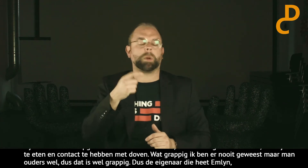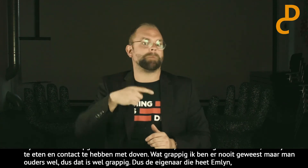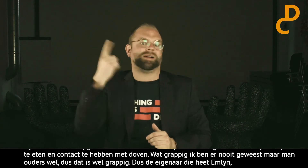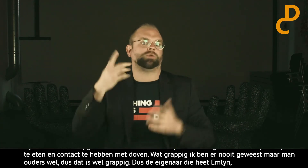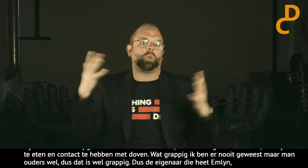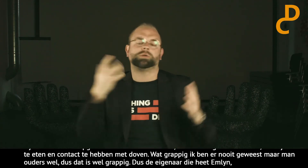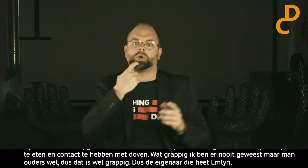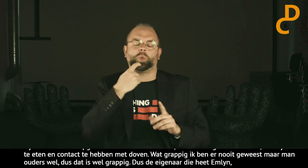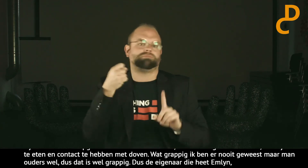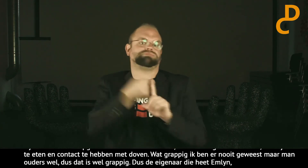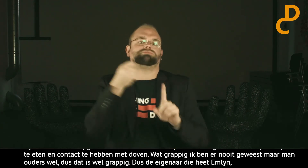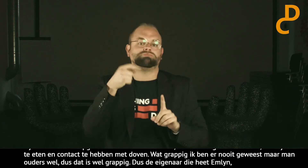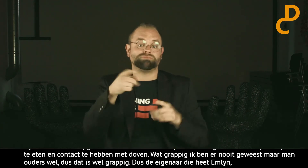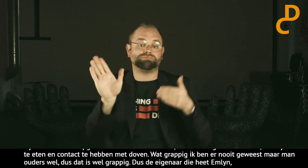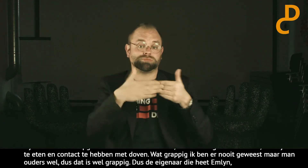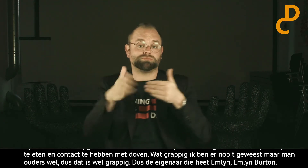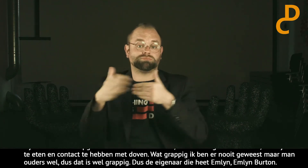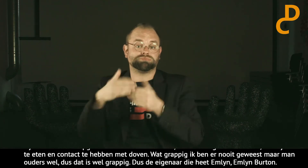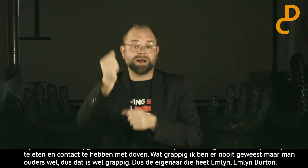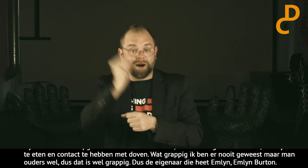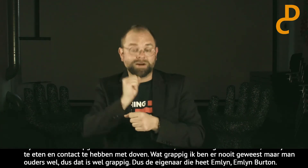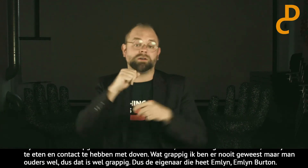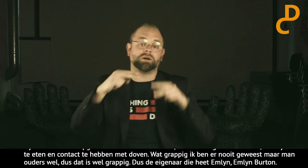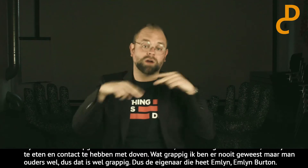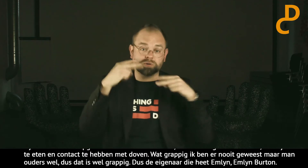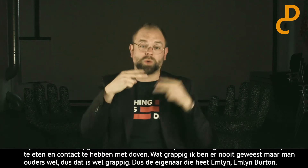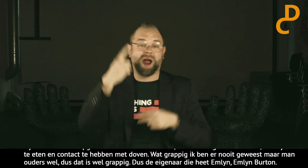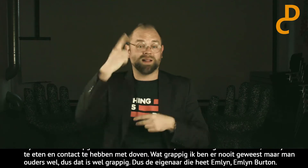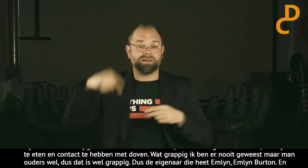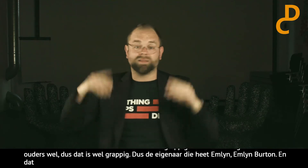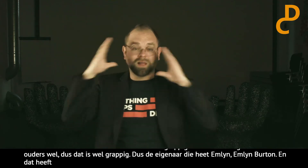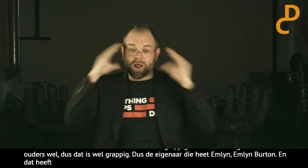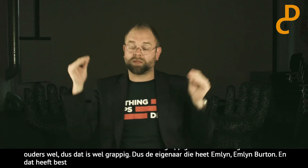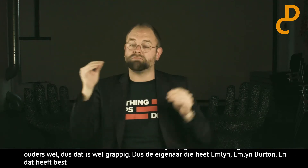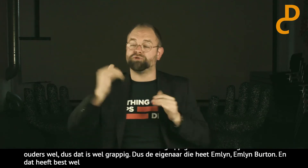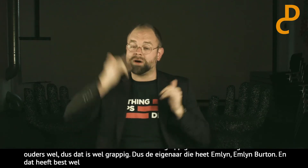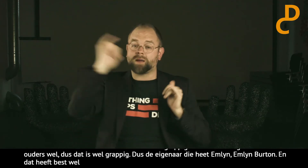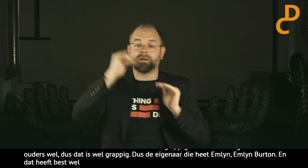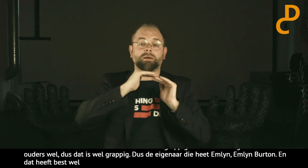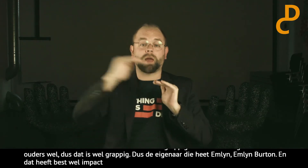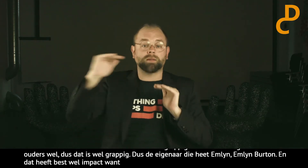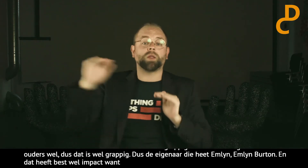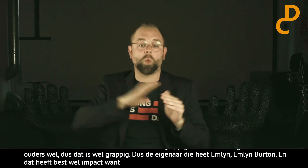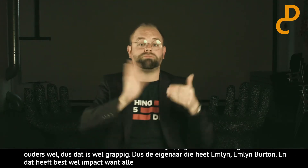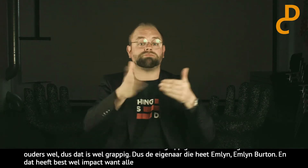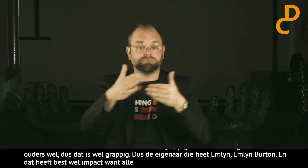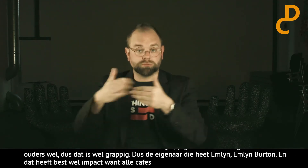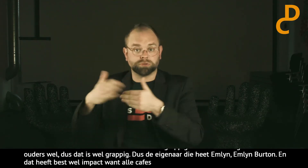Emlyn Burton. En hij heeft natuurlijk best wel impact, want ja, alle cafés en restaurants zijn allemaal dicht. Niet alleen in Nederland, maar in heel veel andere